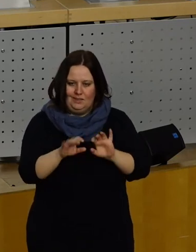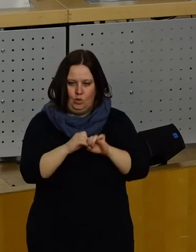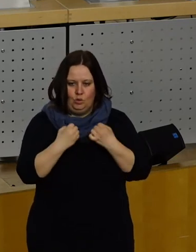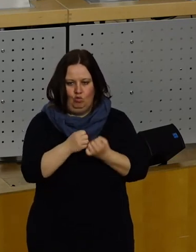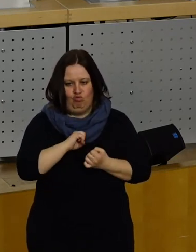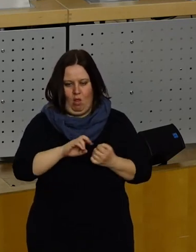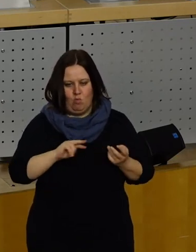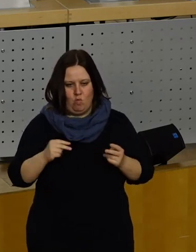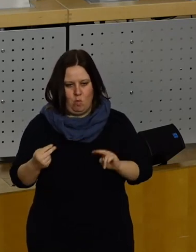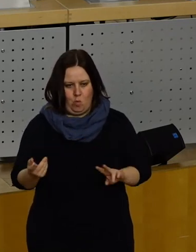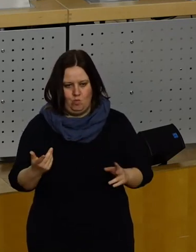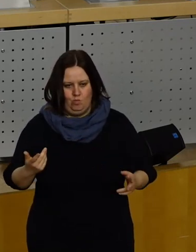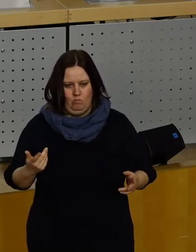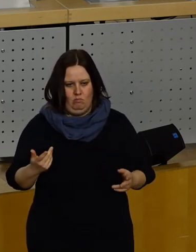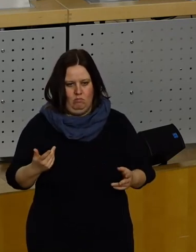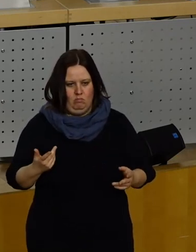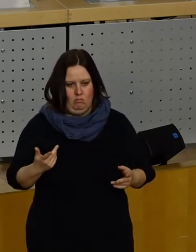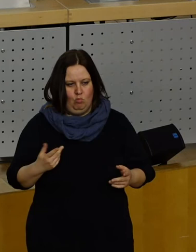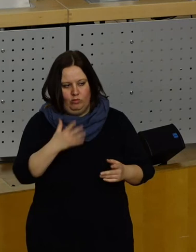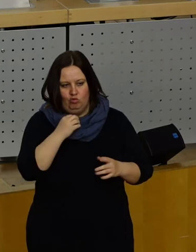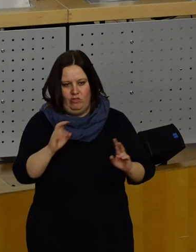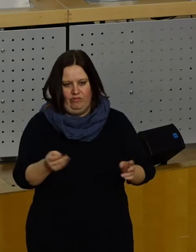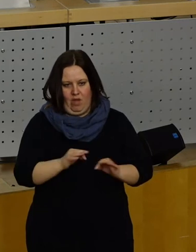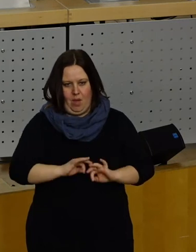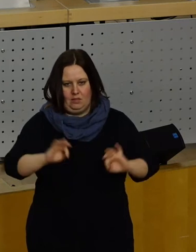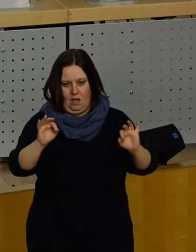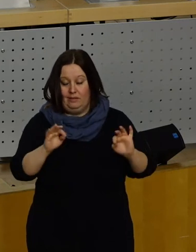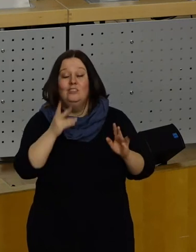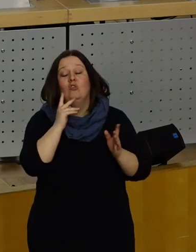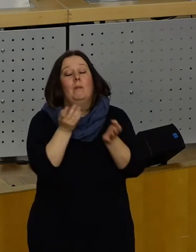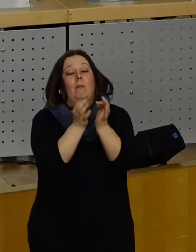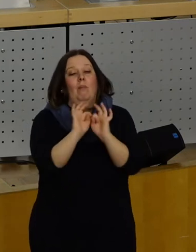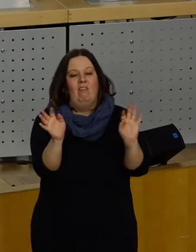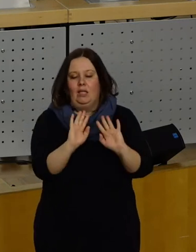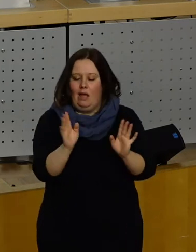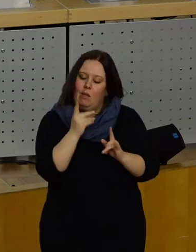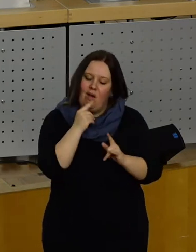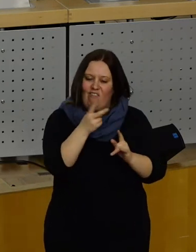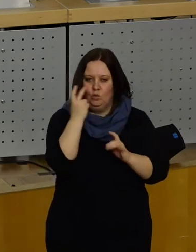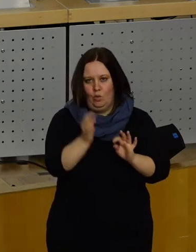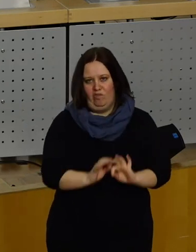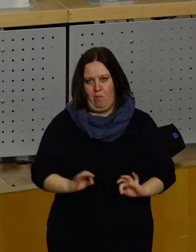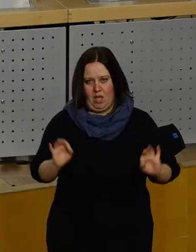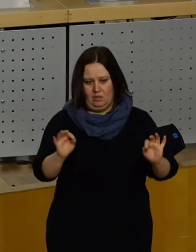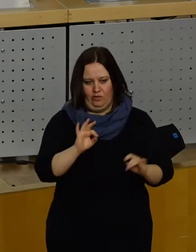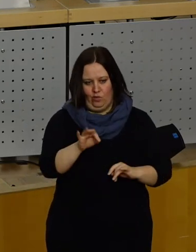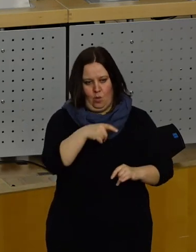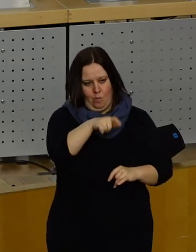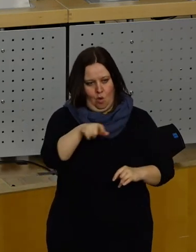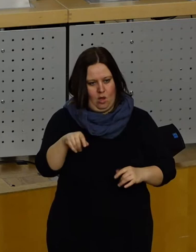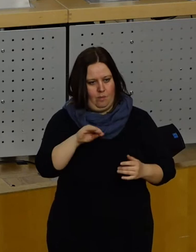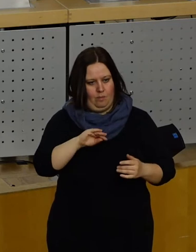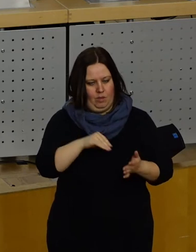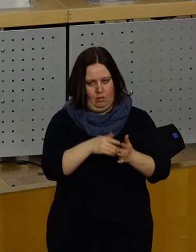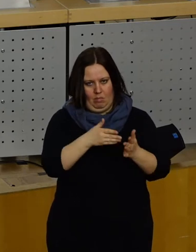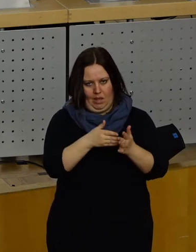schneller etwas zu verbessern. Noch nicht optimal, aber deutlich besser für Bürgerinnen und Bürger,